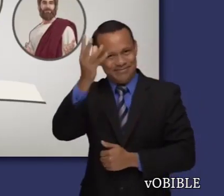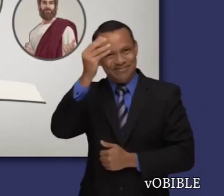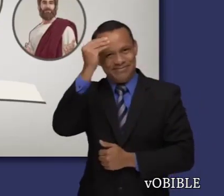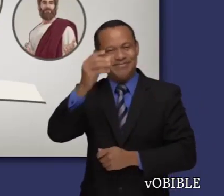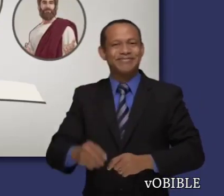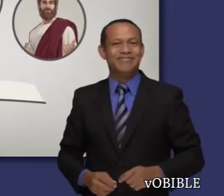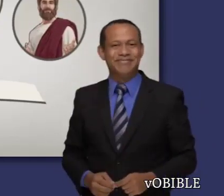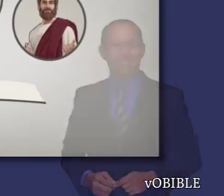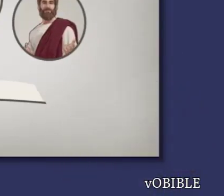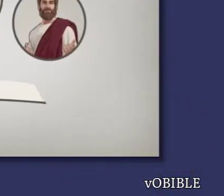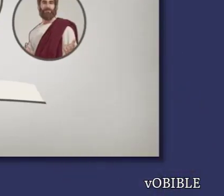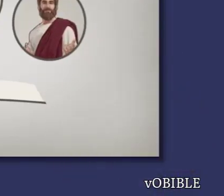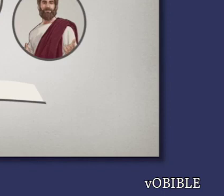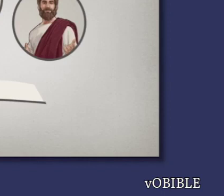salió el rey del reino de Dios.